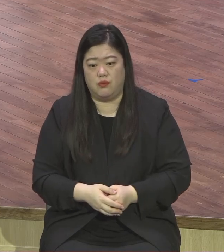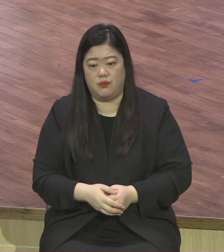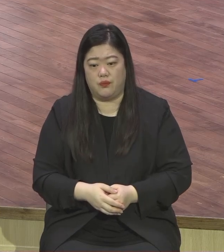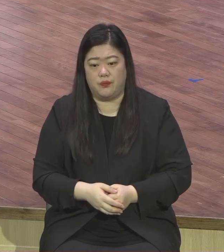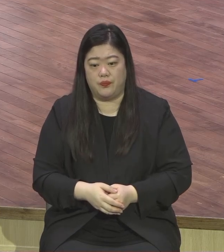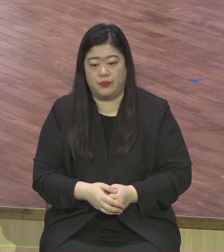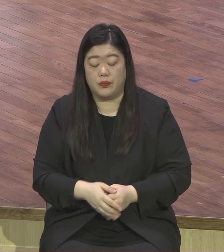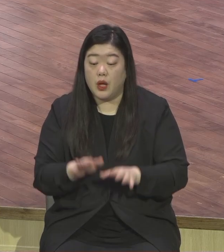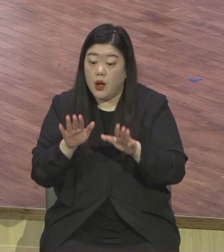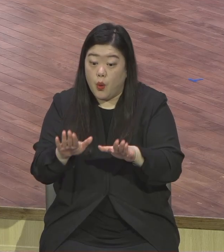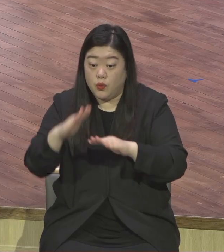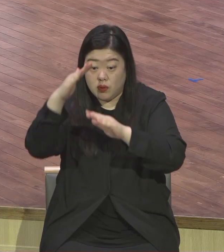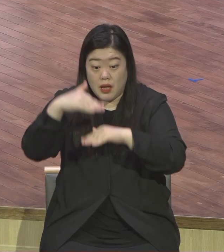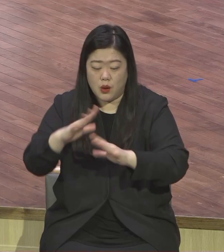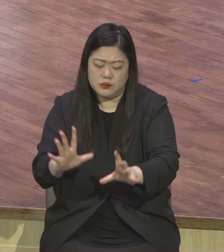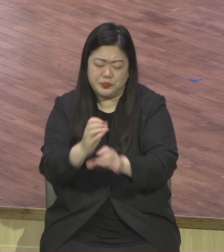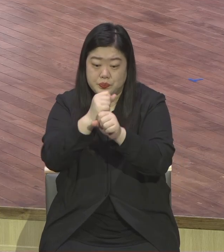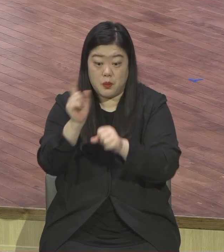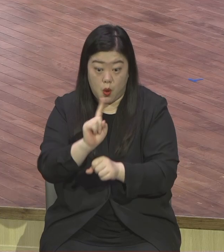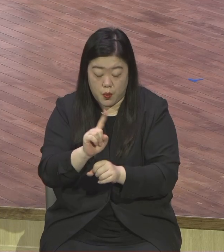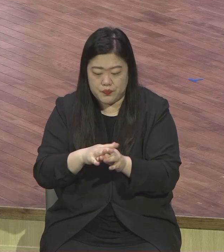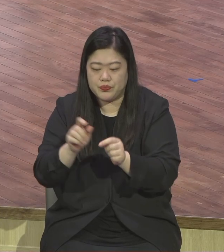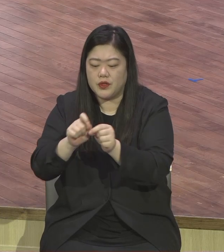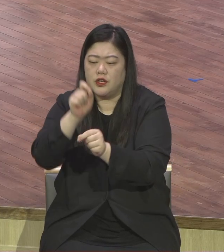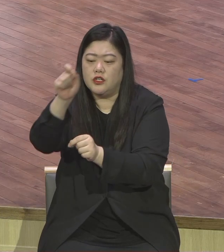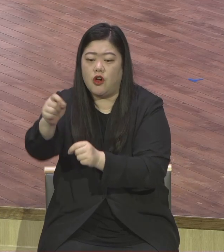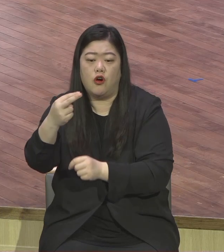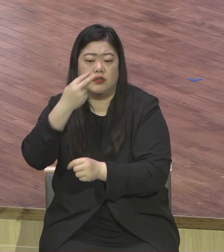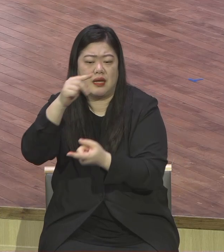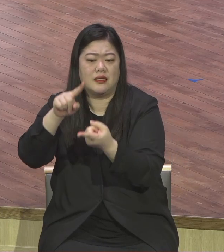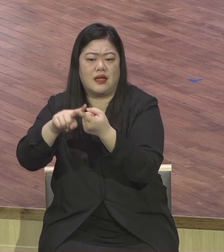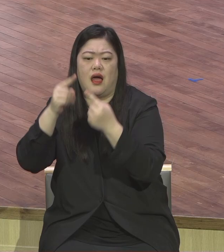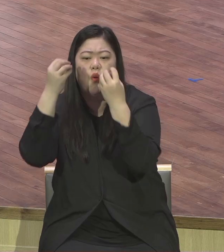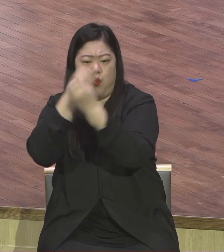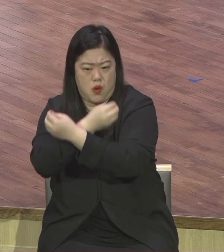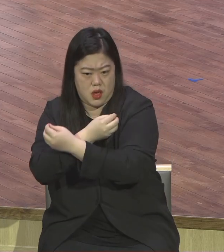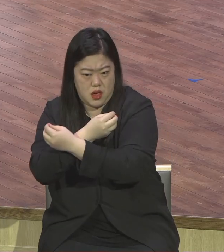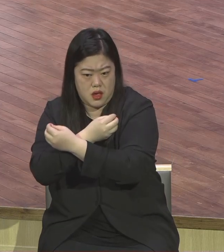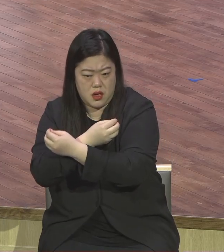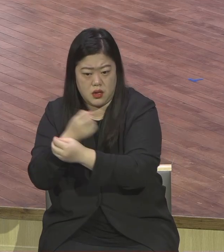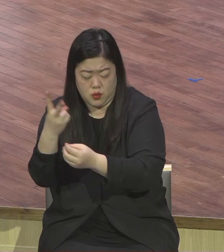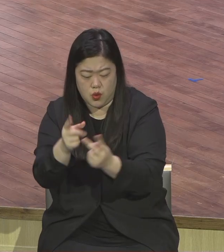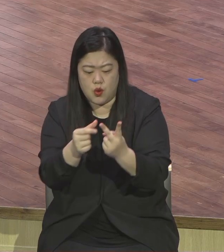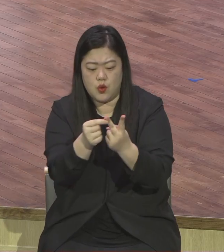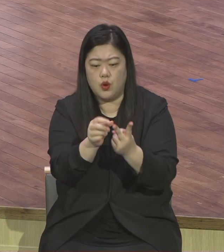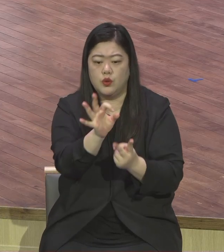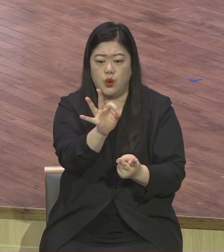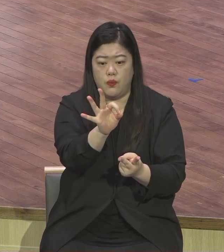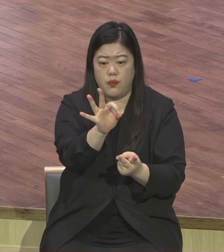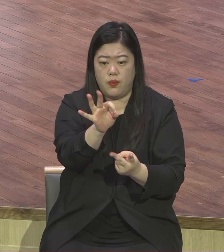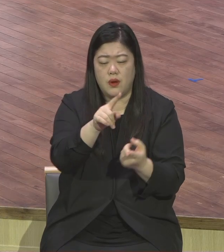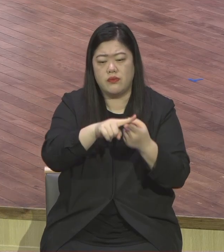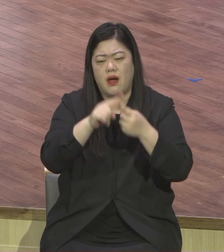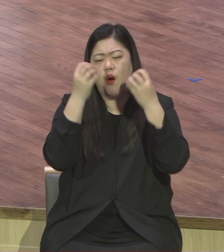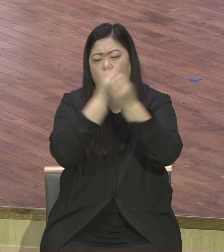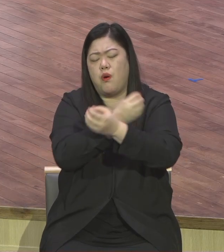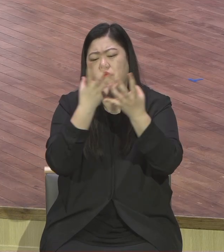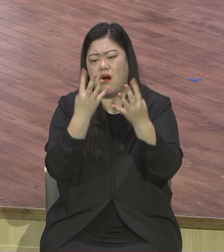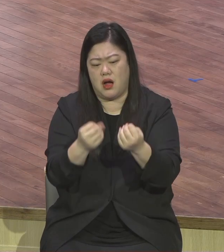그 하나는 영생에 대한 부분이고 다른 하나는 물질에 대한 부분이에요. 이